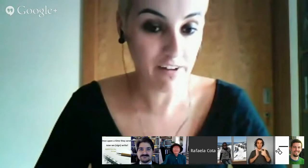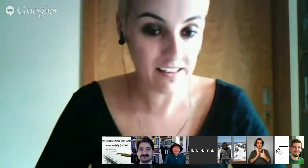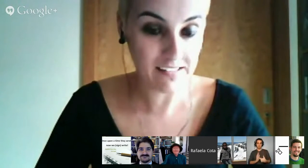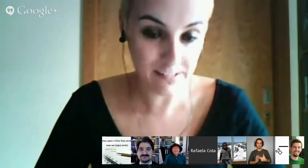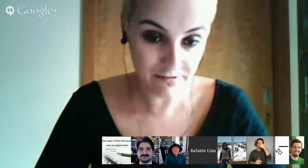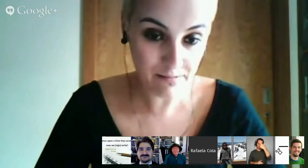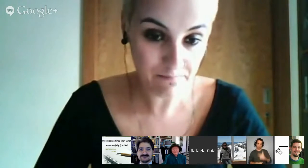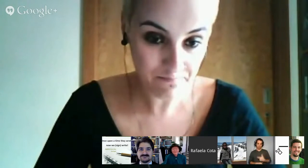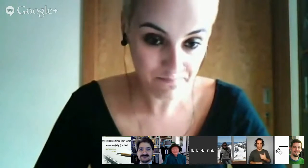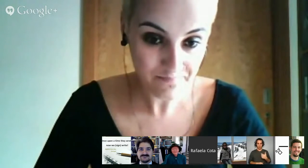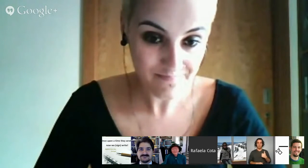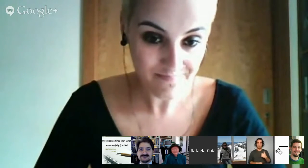Rafaela Silva.